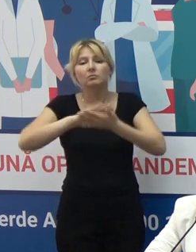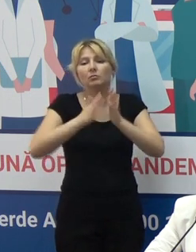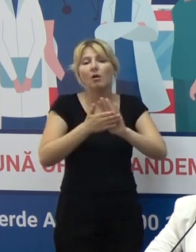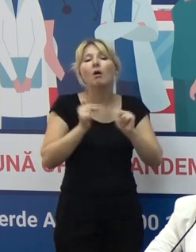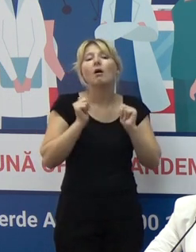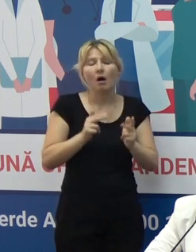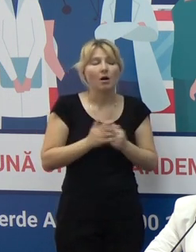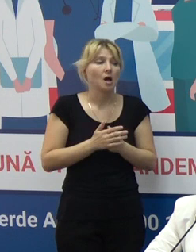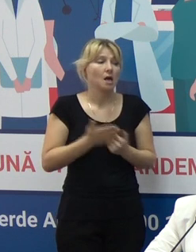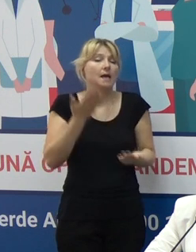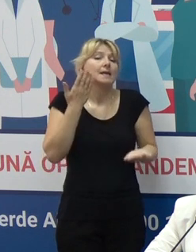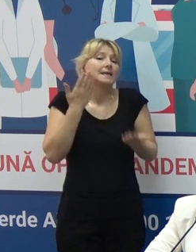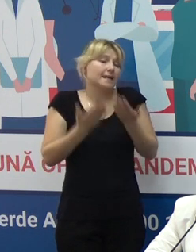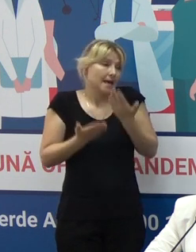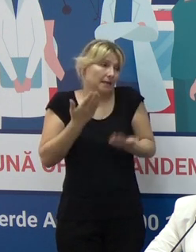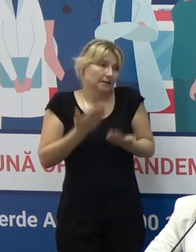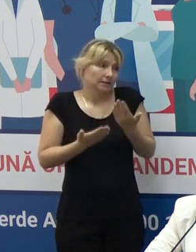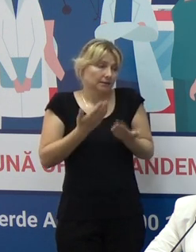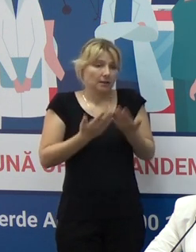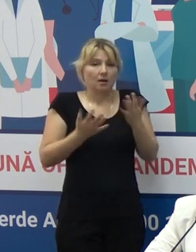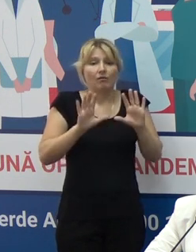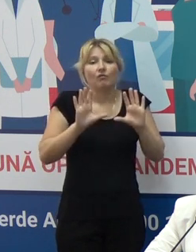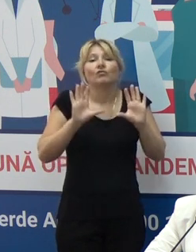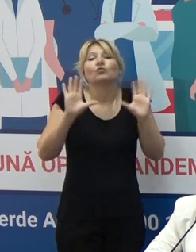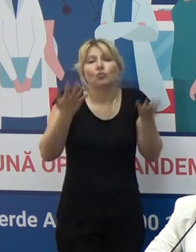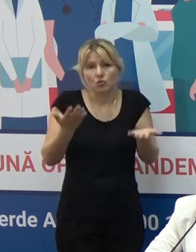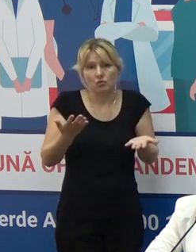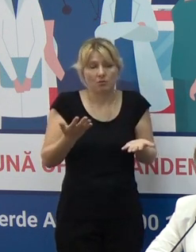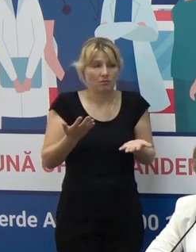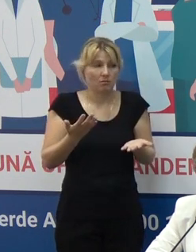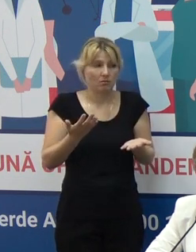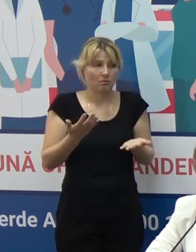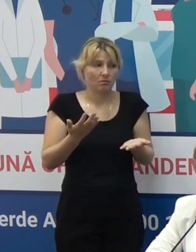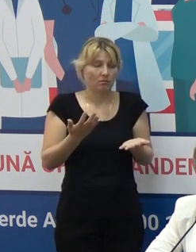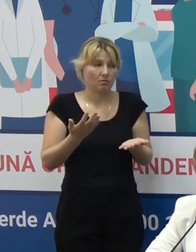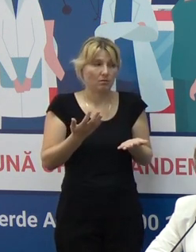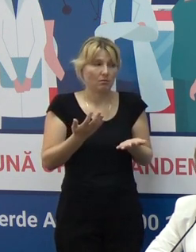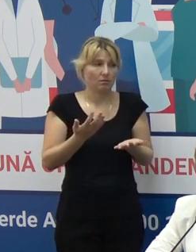lucrul care ne dorim cu toții și sunt convinsă că aici